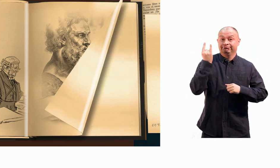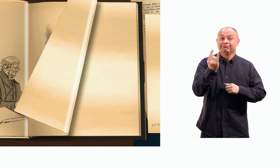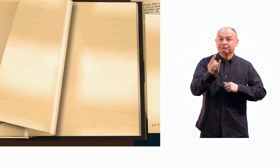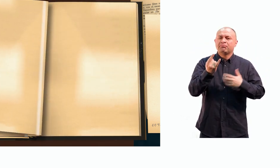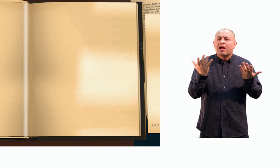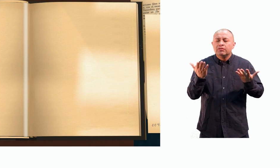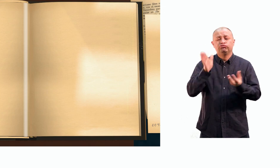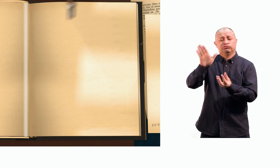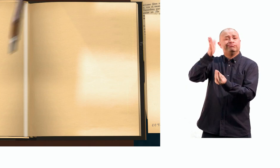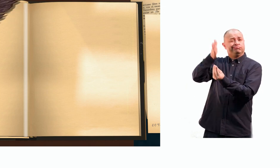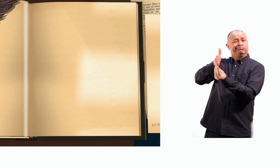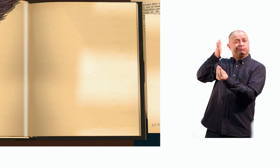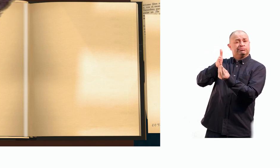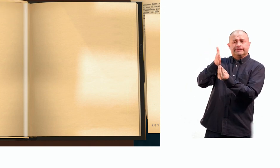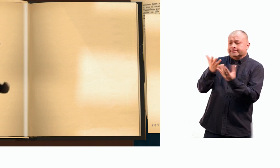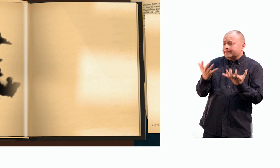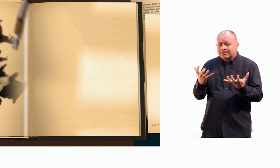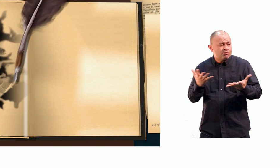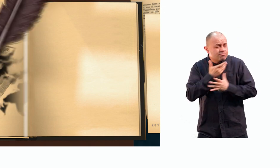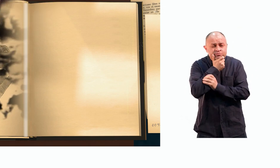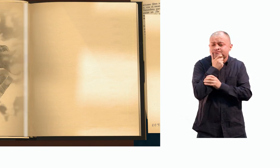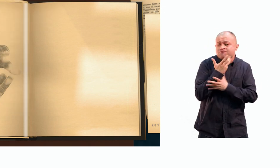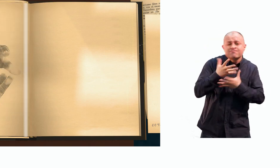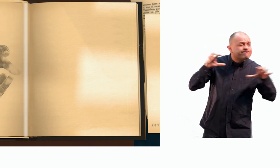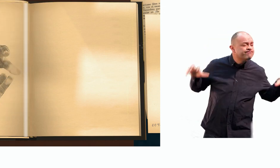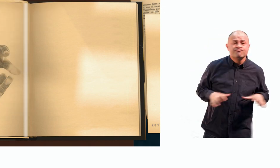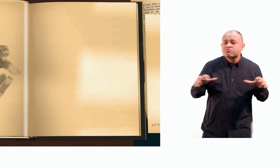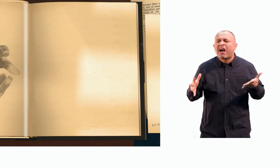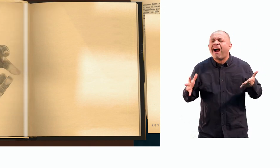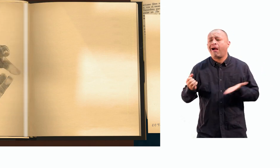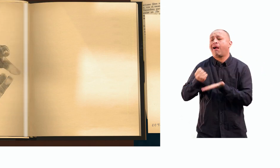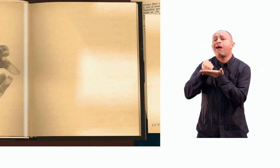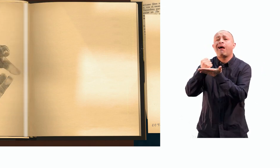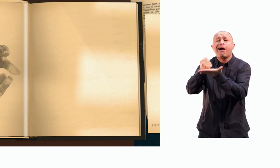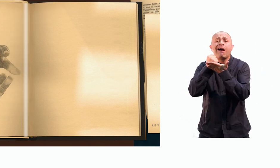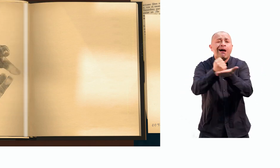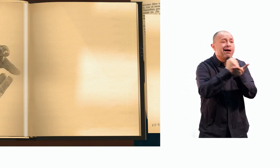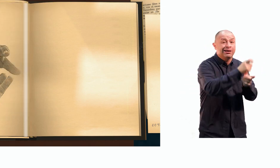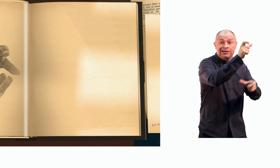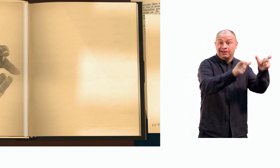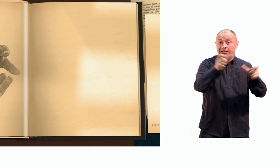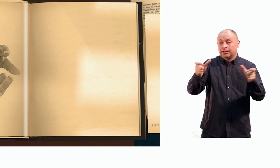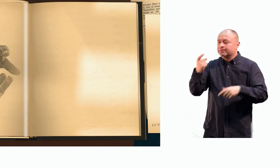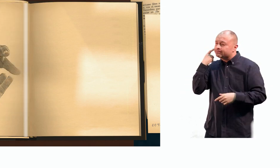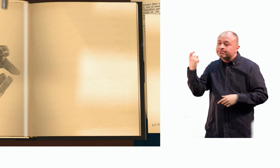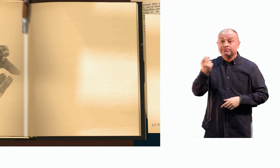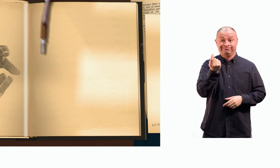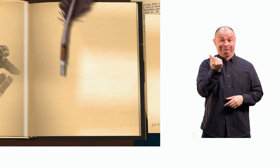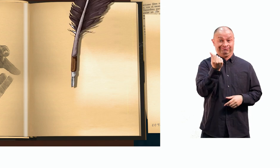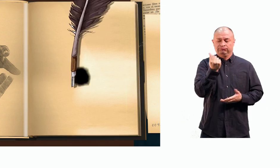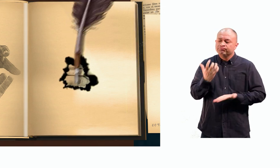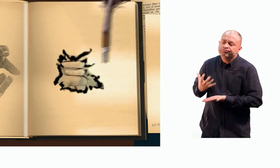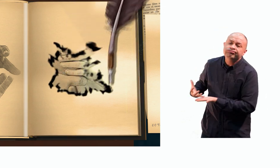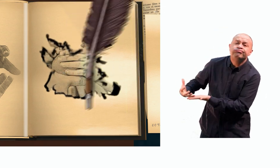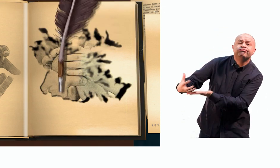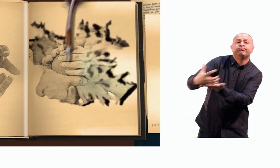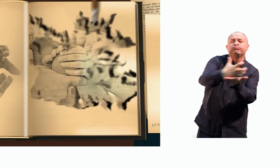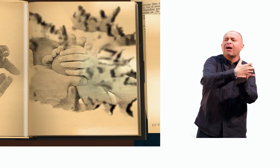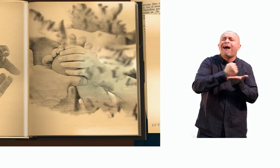Su vocación religiosa lo guió a realizar actividades de caridad, consiguiendo dinero para las personas